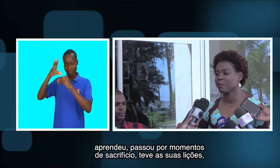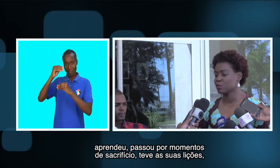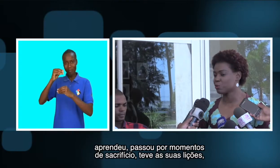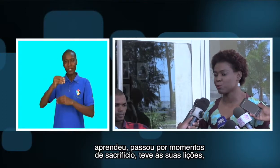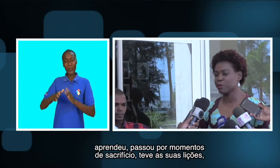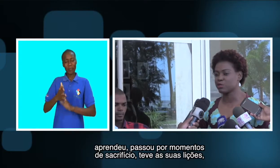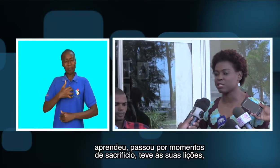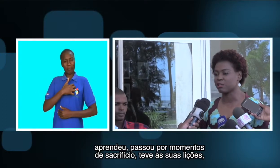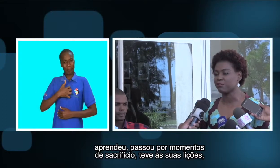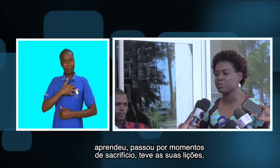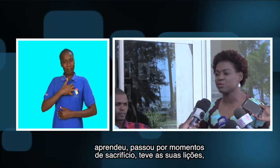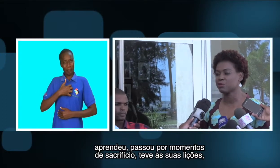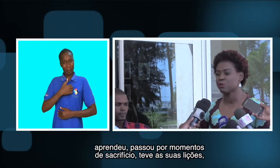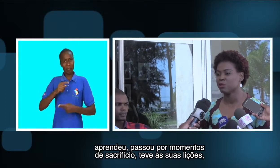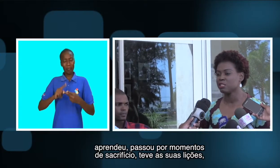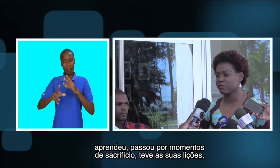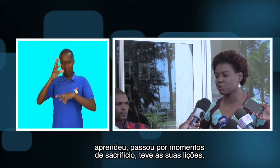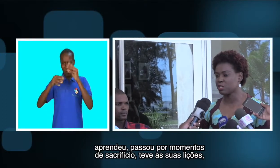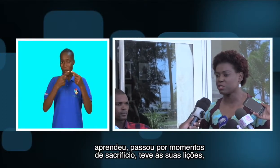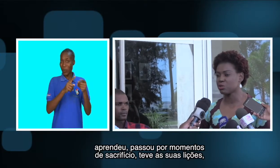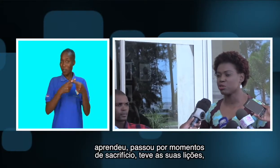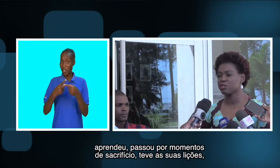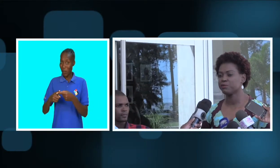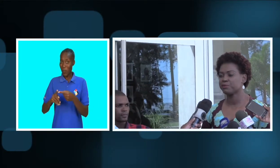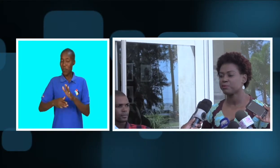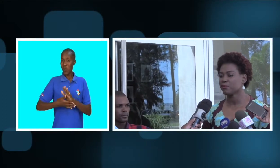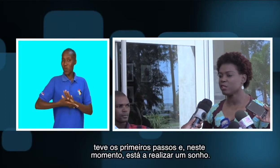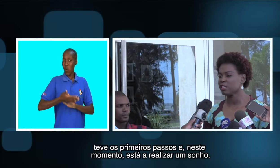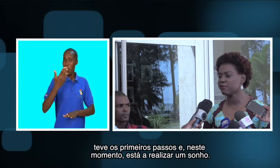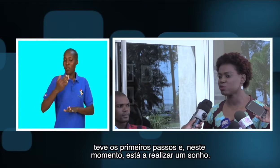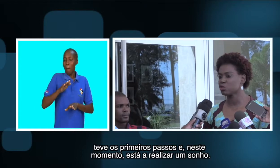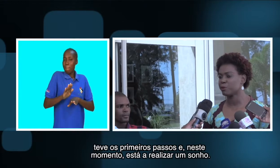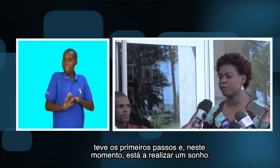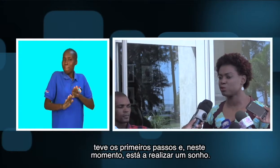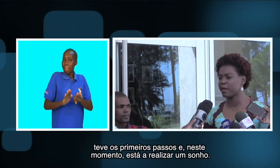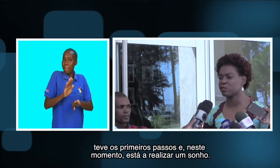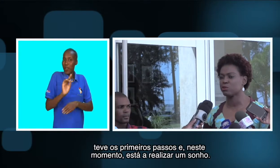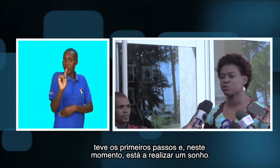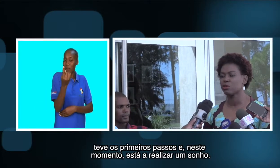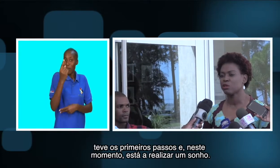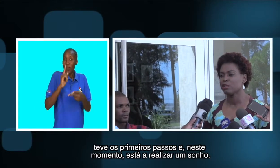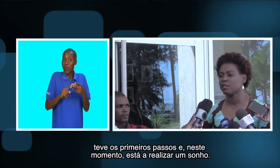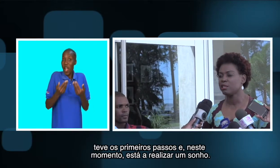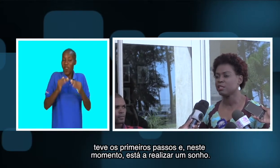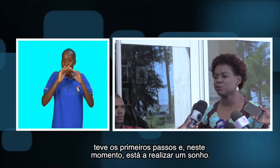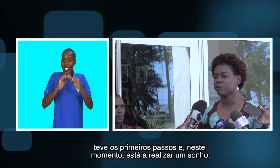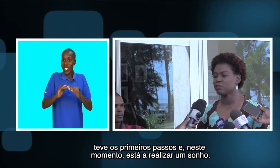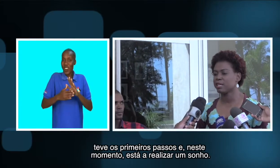passou por momentos de sacrifício, teve as suas missões, teve os seus primeiros passos e, neste momento, está